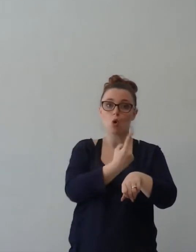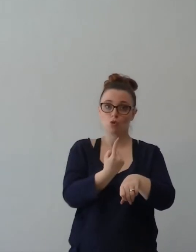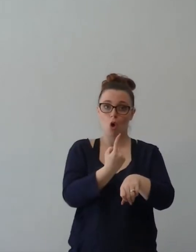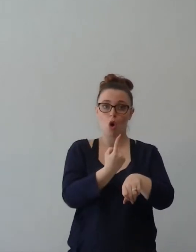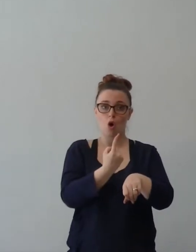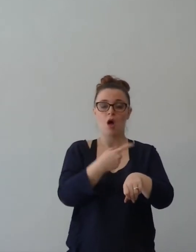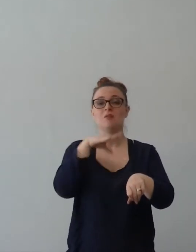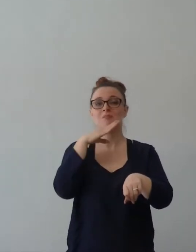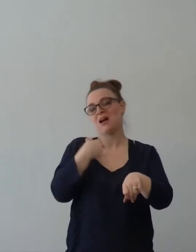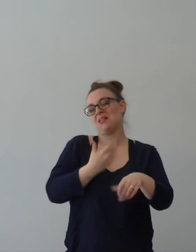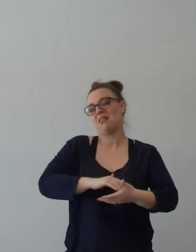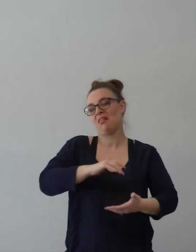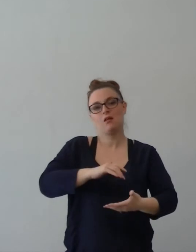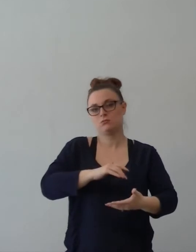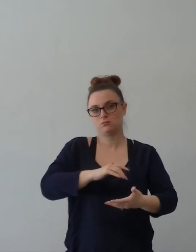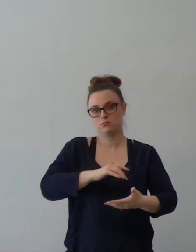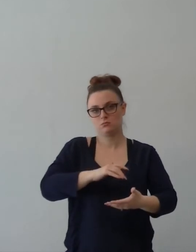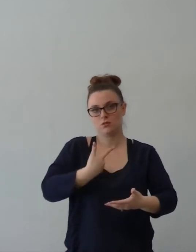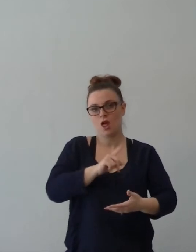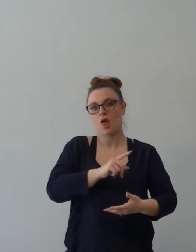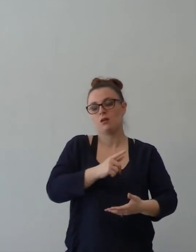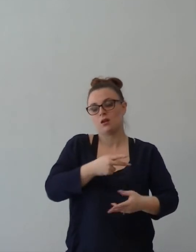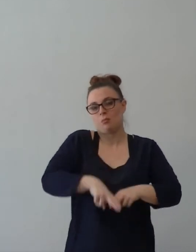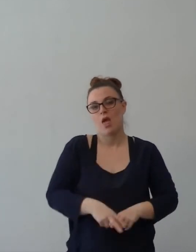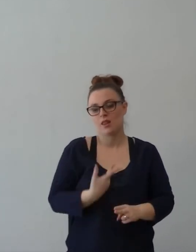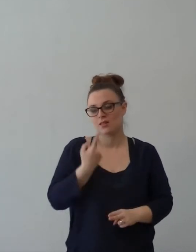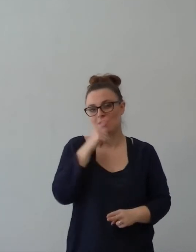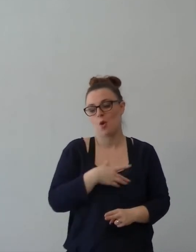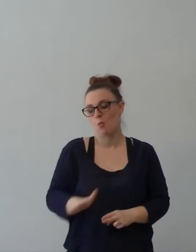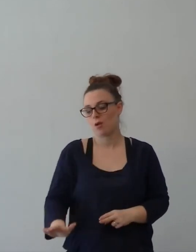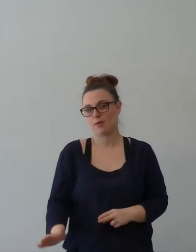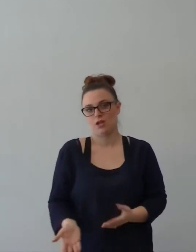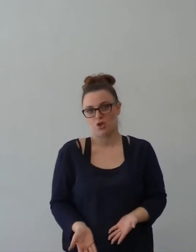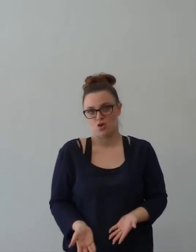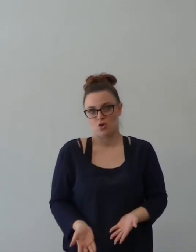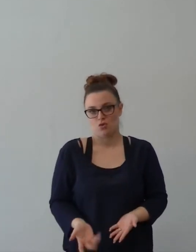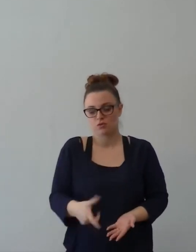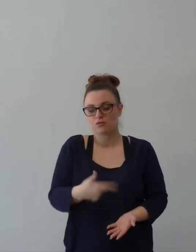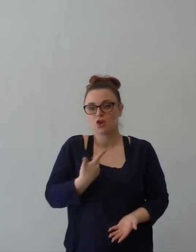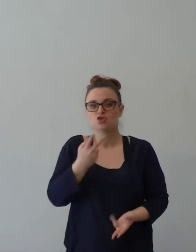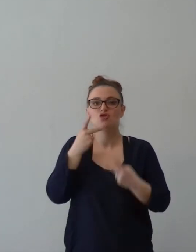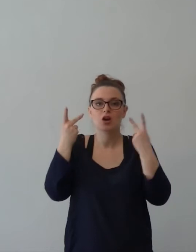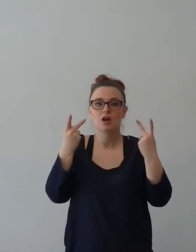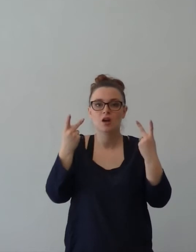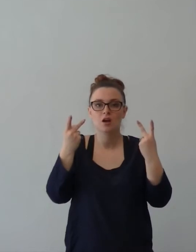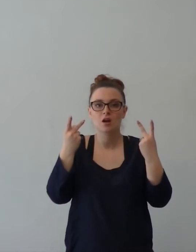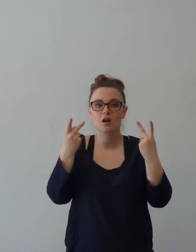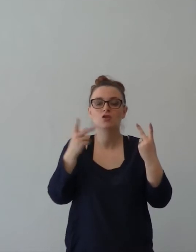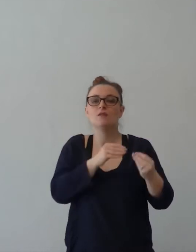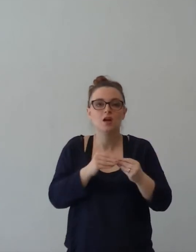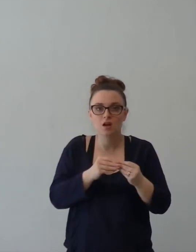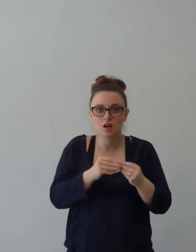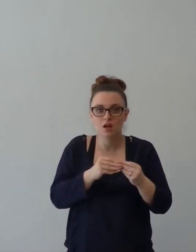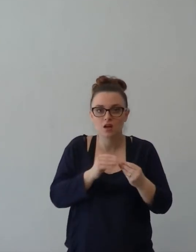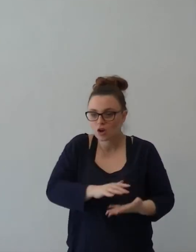fede rimane quella di un bambino. E tu stai uccidendo la tua gioia, perché non ci sarà gioia se tu non cresci.